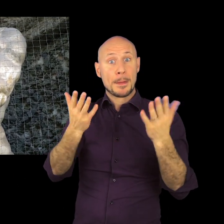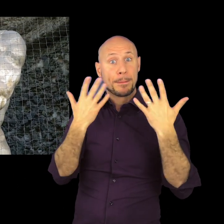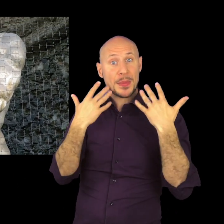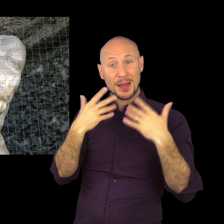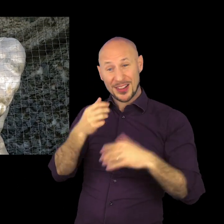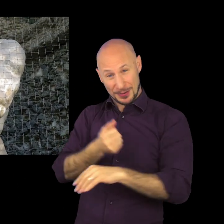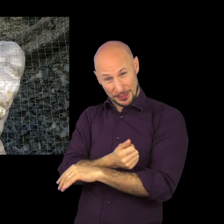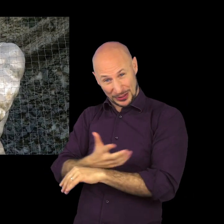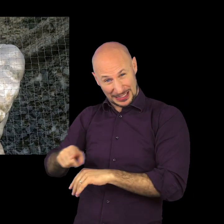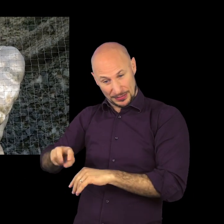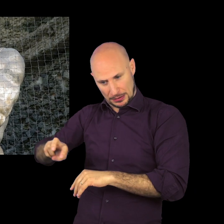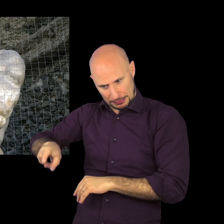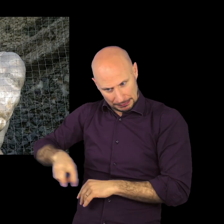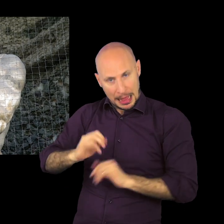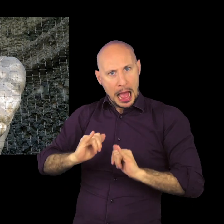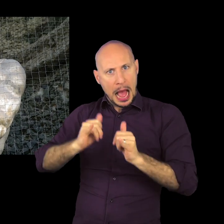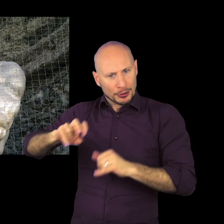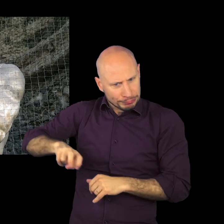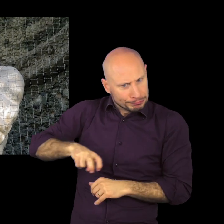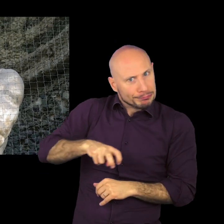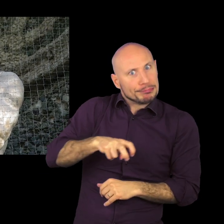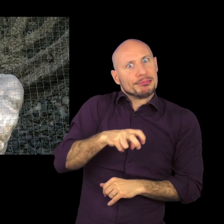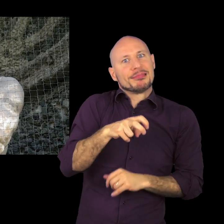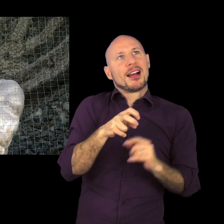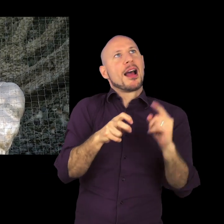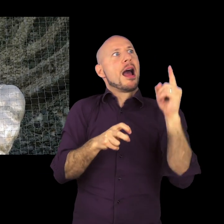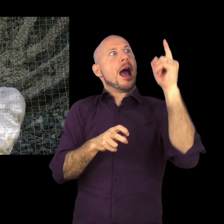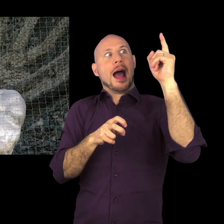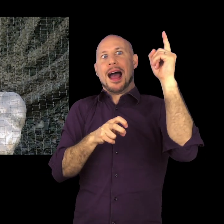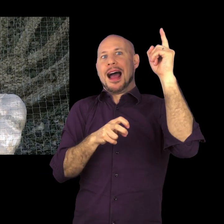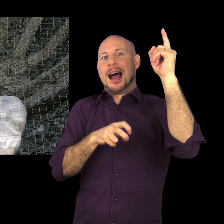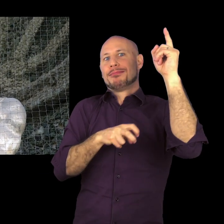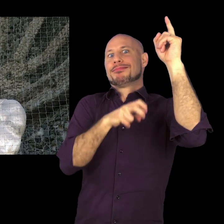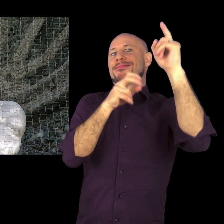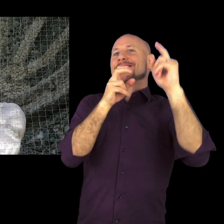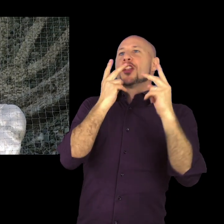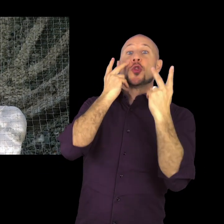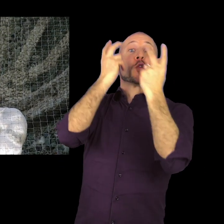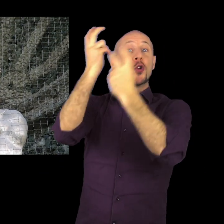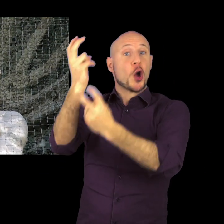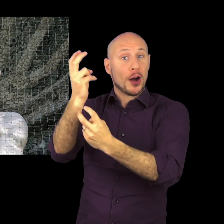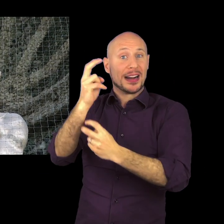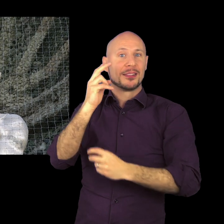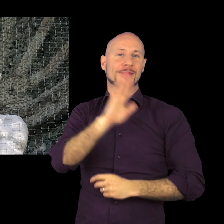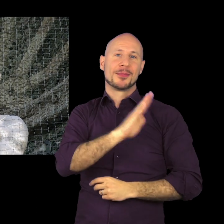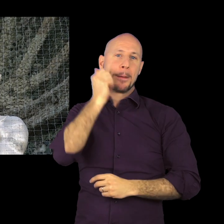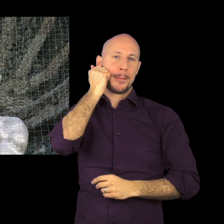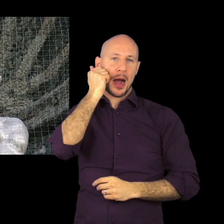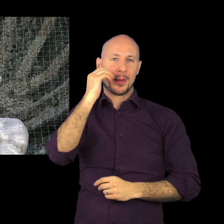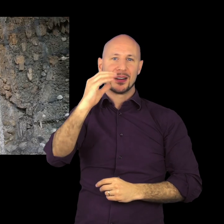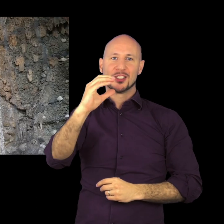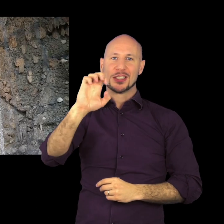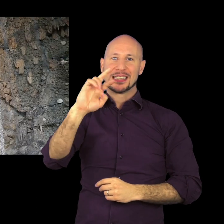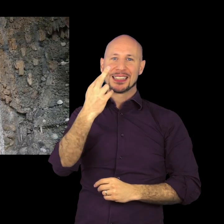abbandona gli inferi potrà risalire sulla terra, ricongiungersi alla madre Cerere, la dea delle Mesti e il gesto con cui viene